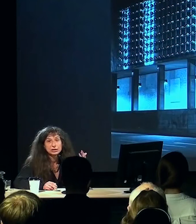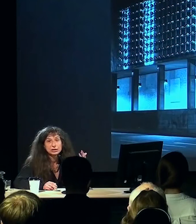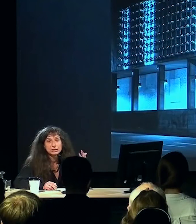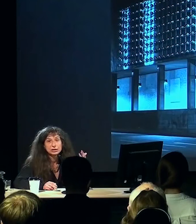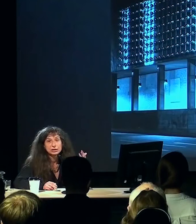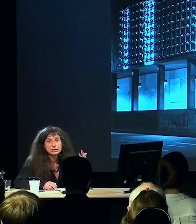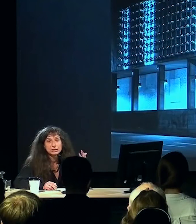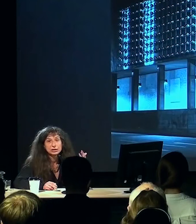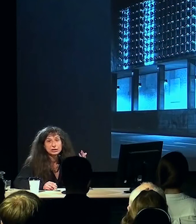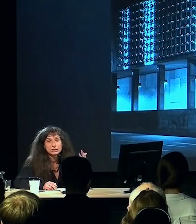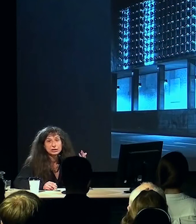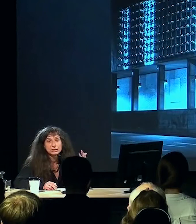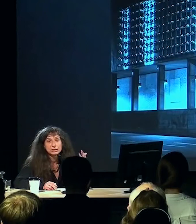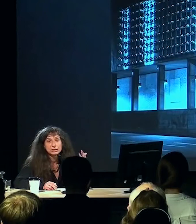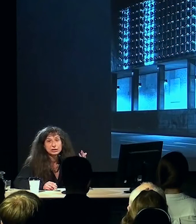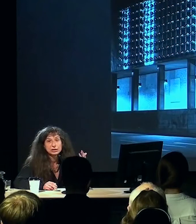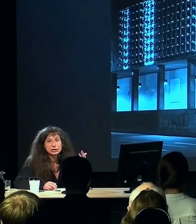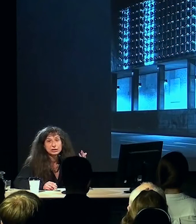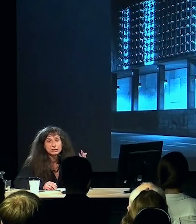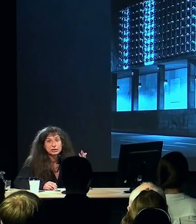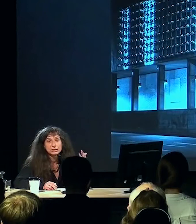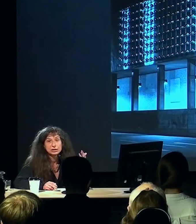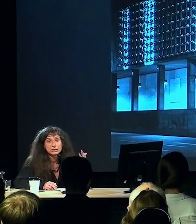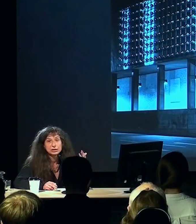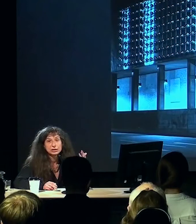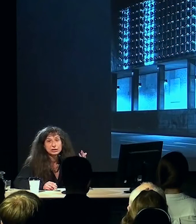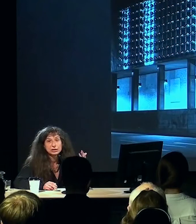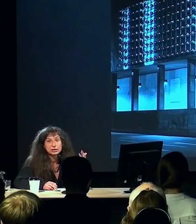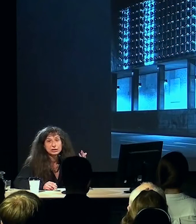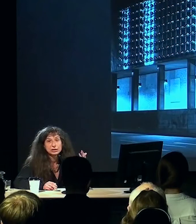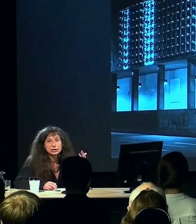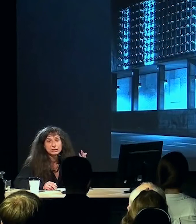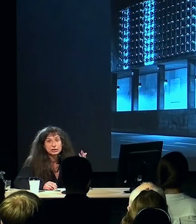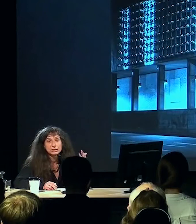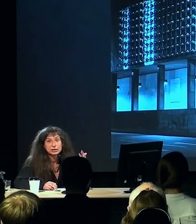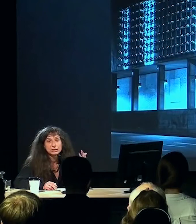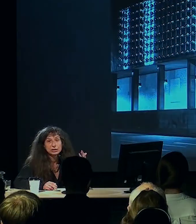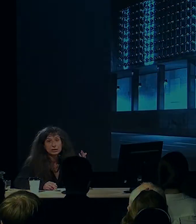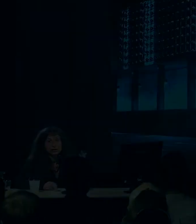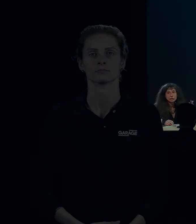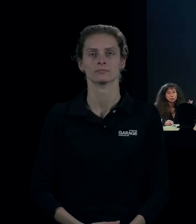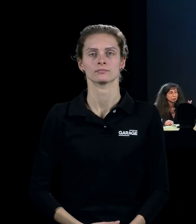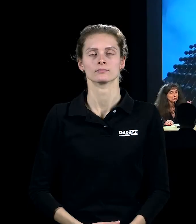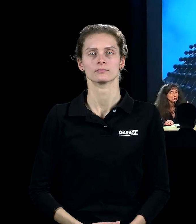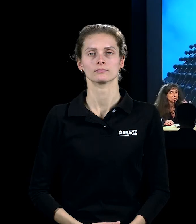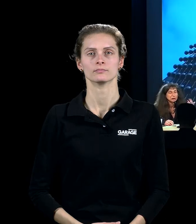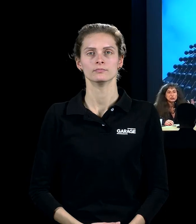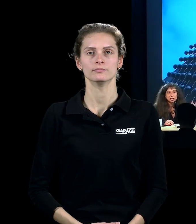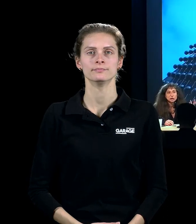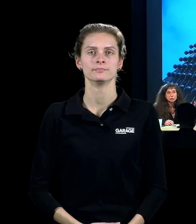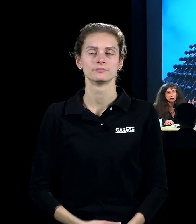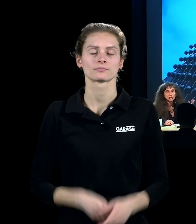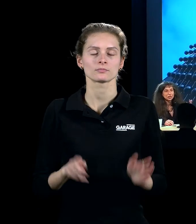Некоторые лампы включены. Свет от ламп образует вертикальные полосы на фасаде здания. То есть такое вот